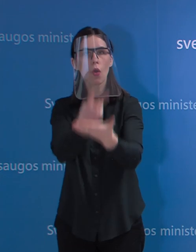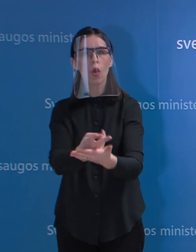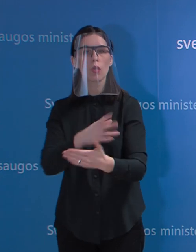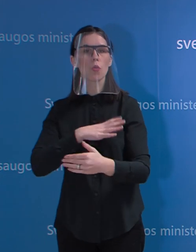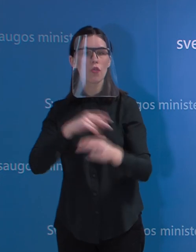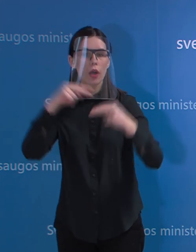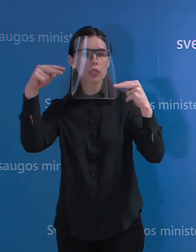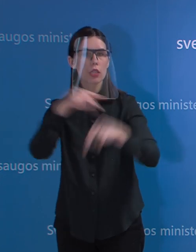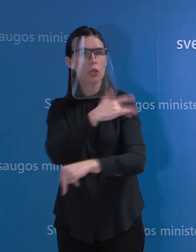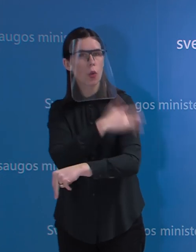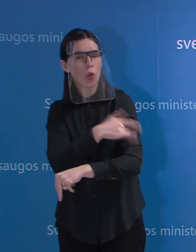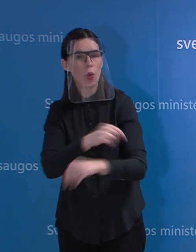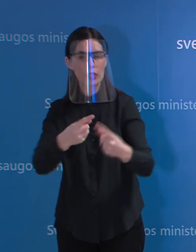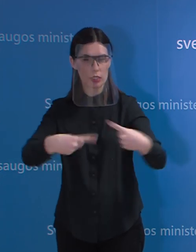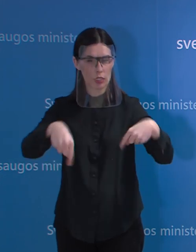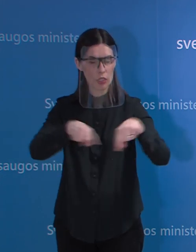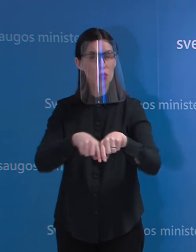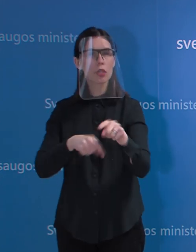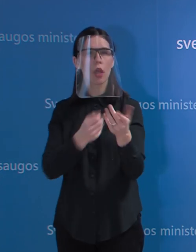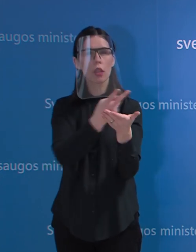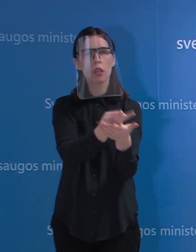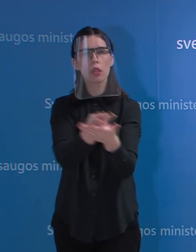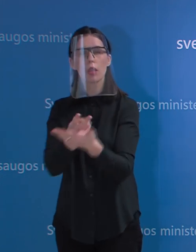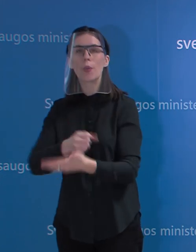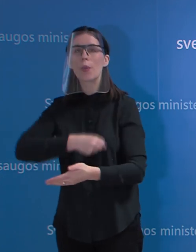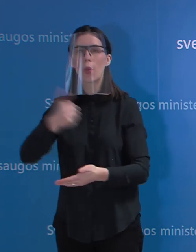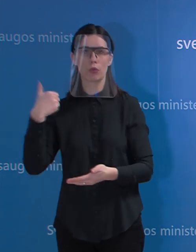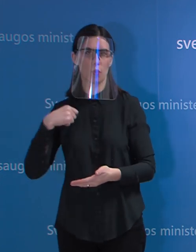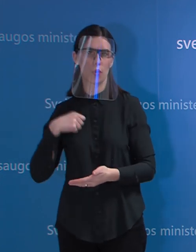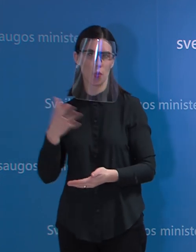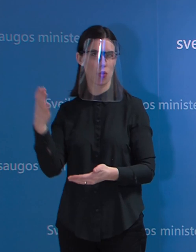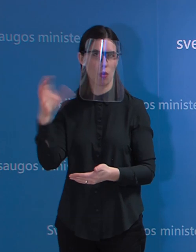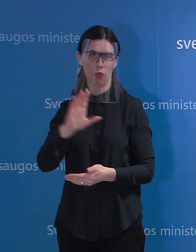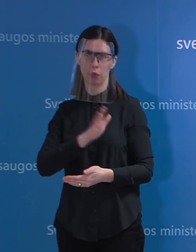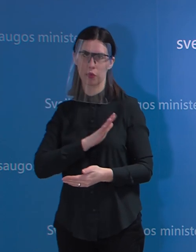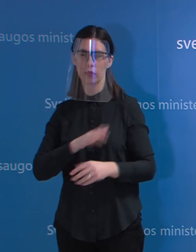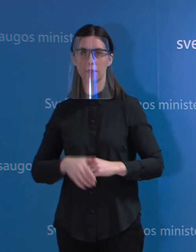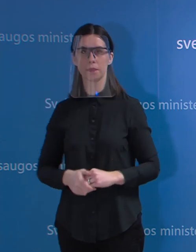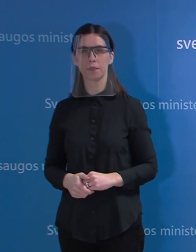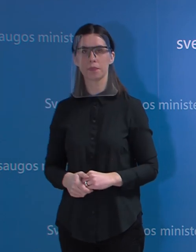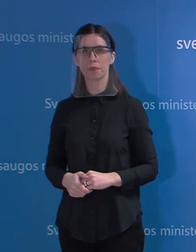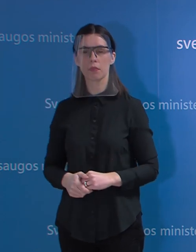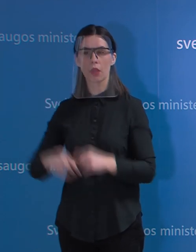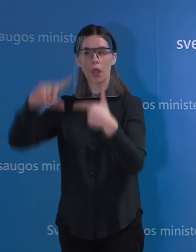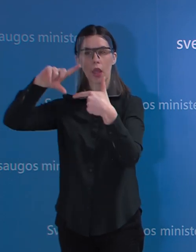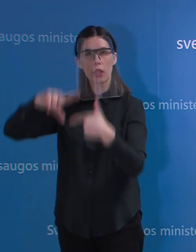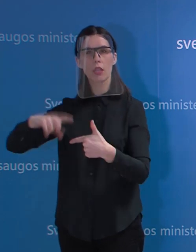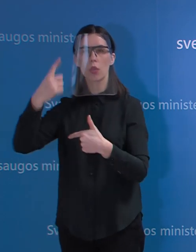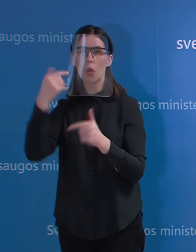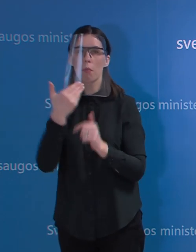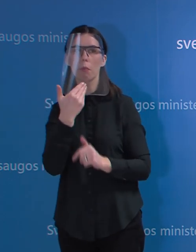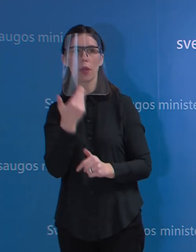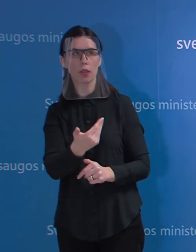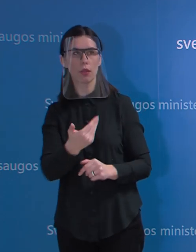kur yra daug vyresnio amžiaus paciento. Taip, LRT naujienų tarnybos